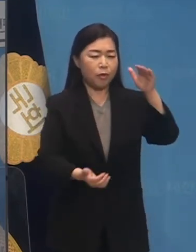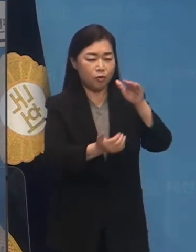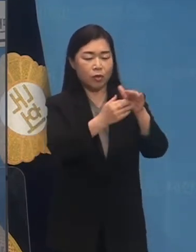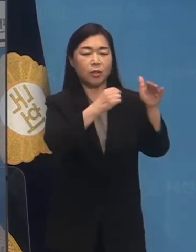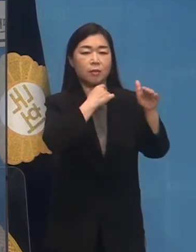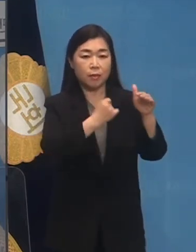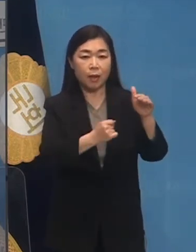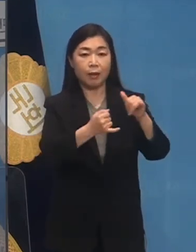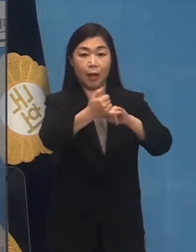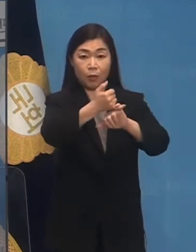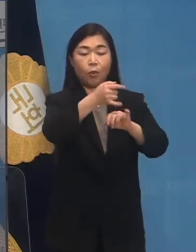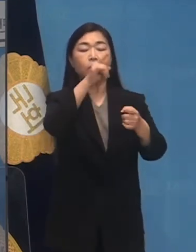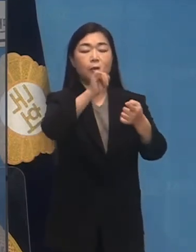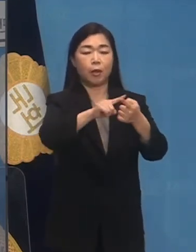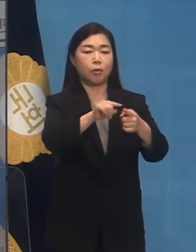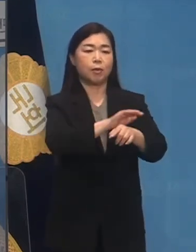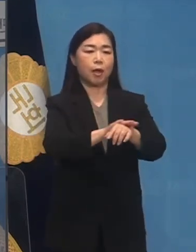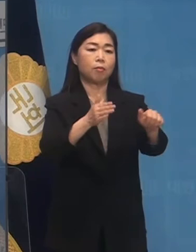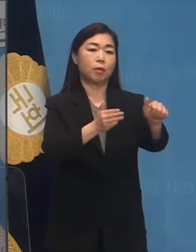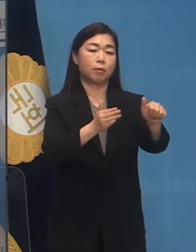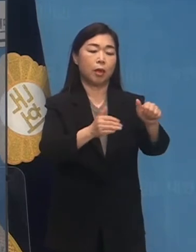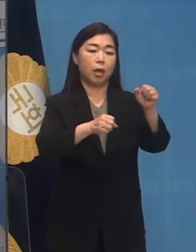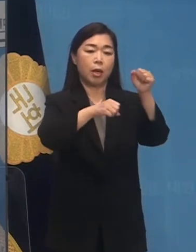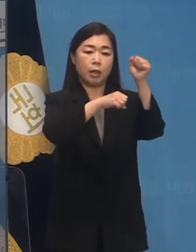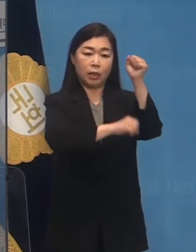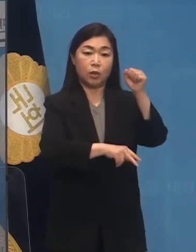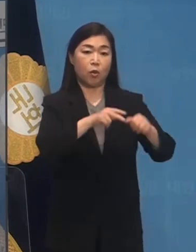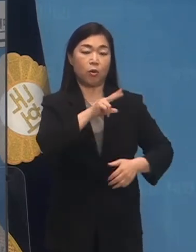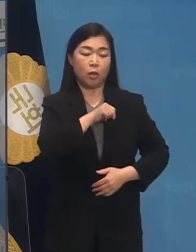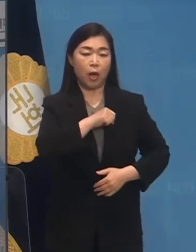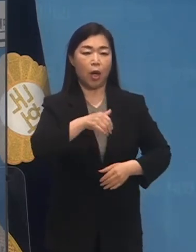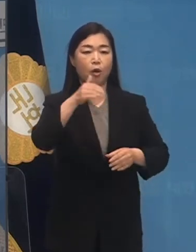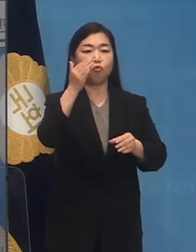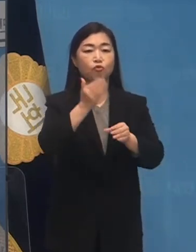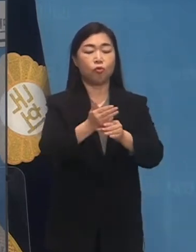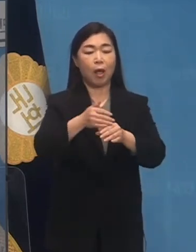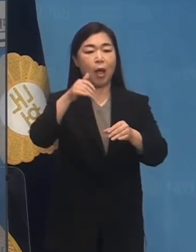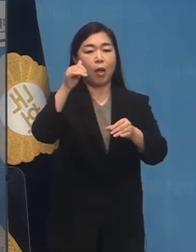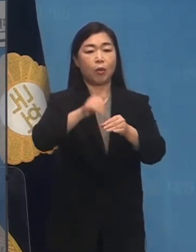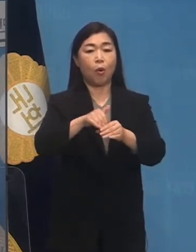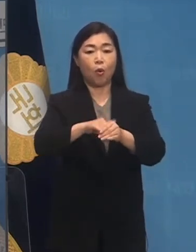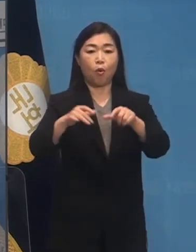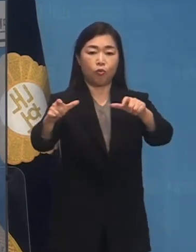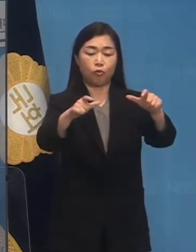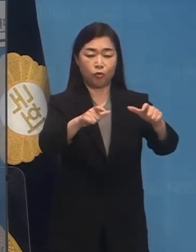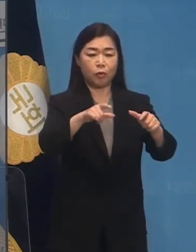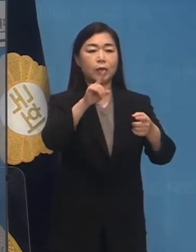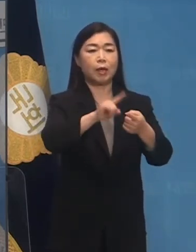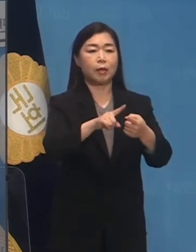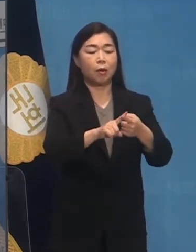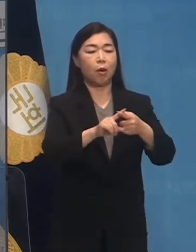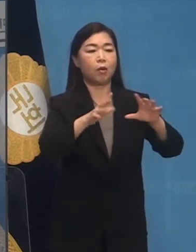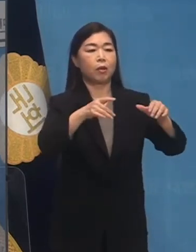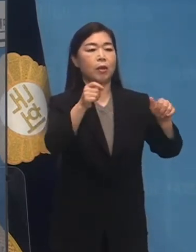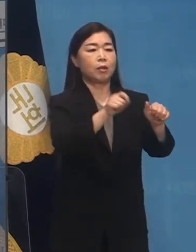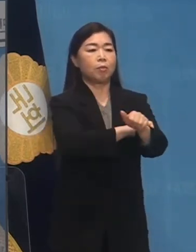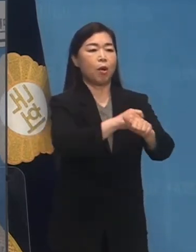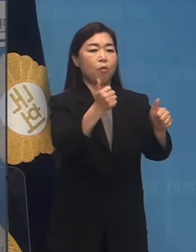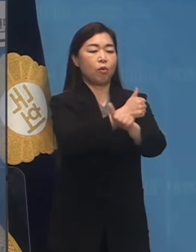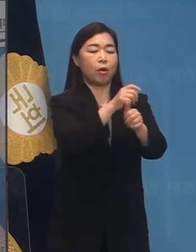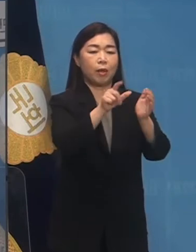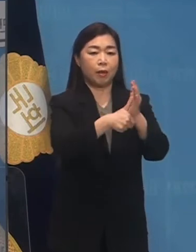나서야 합니다. 기초의 중대 선거구제가 정기특위에서 논의될 수 있도록 안건